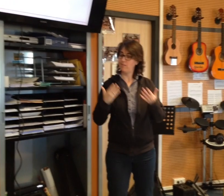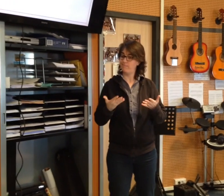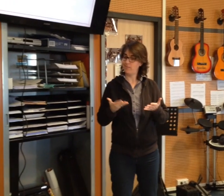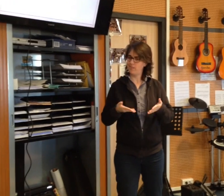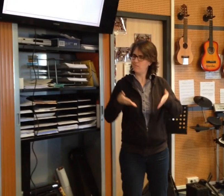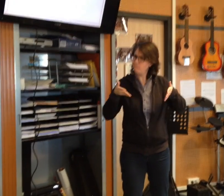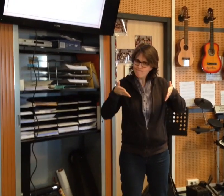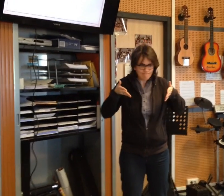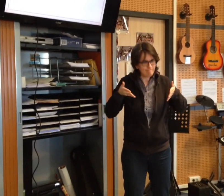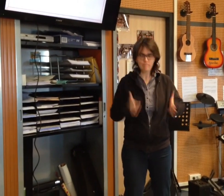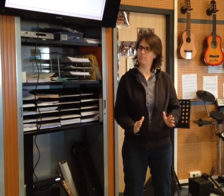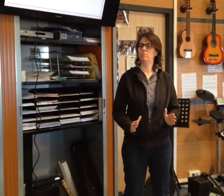cette fois, c'est de suite